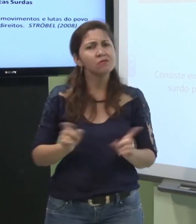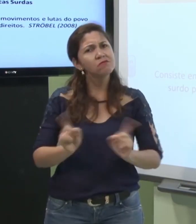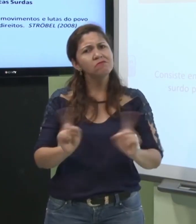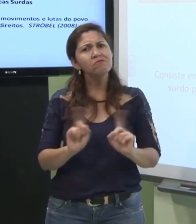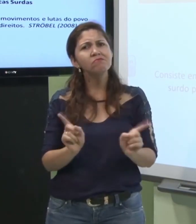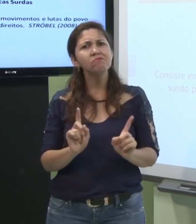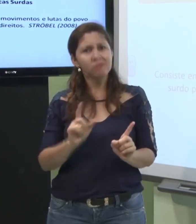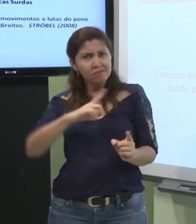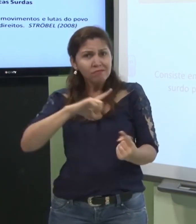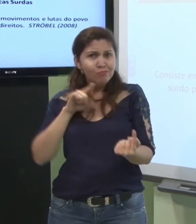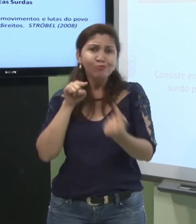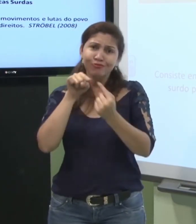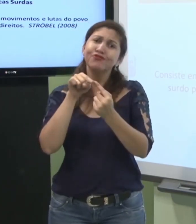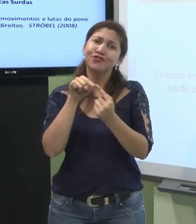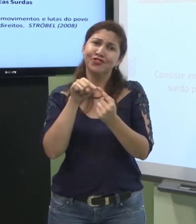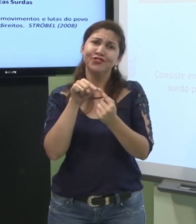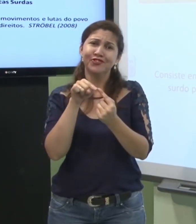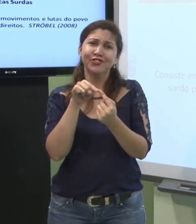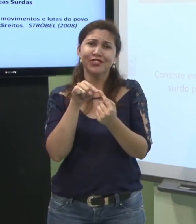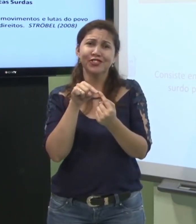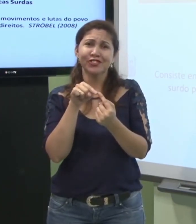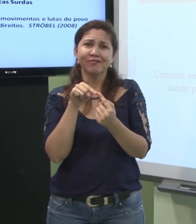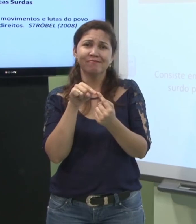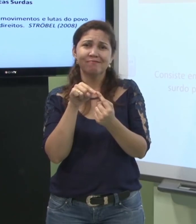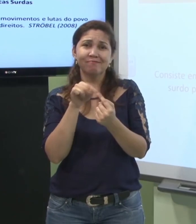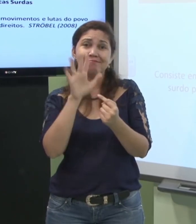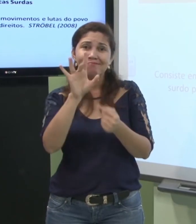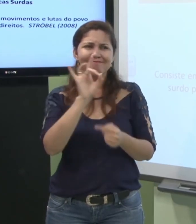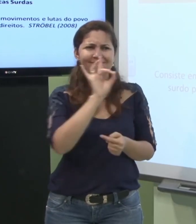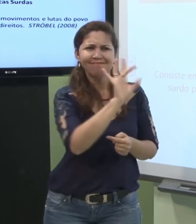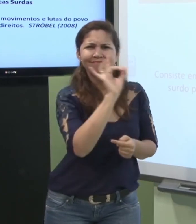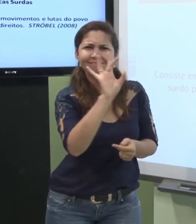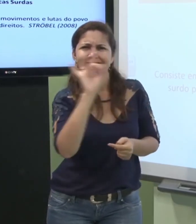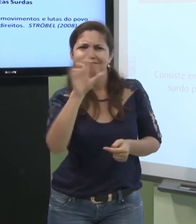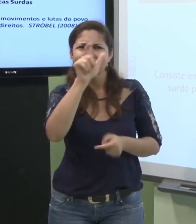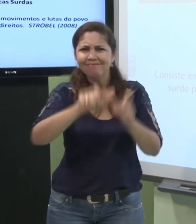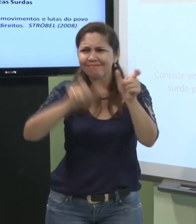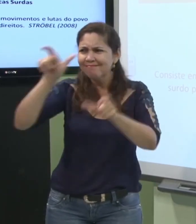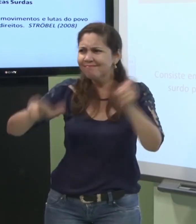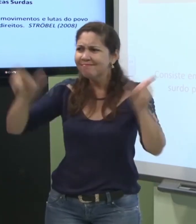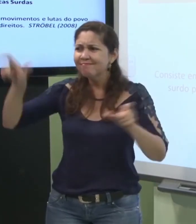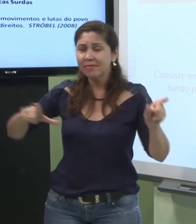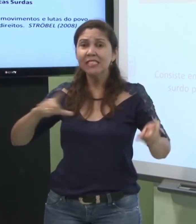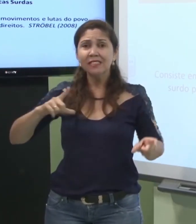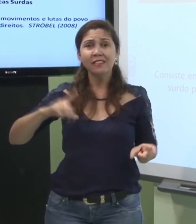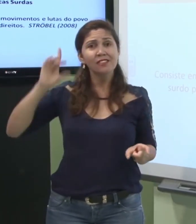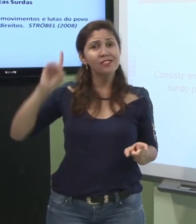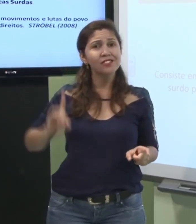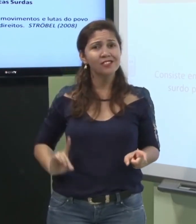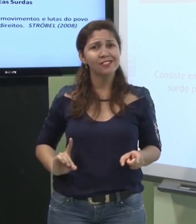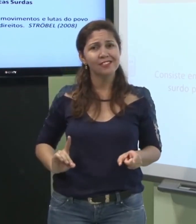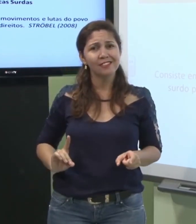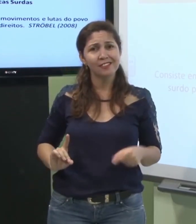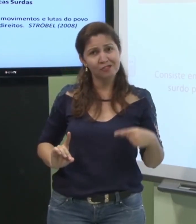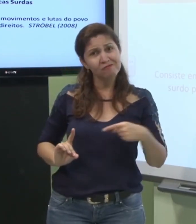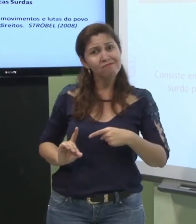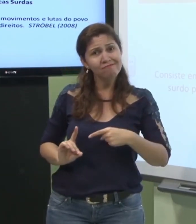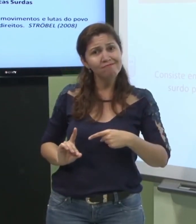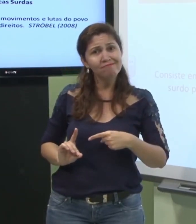Então os surdos não fazem o movimento à toa Todos os movimentos têm um objetivo Então cada